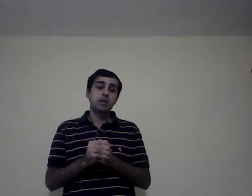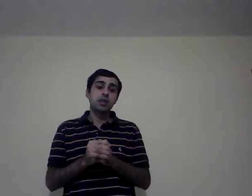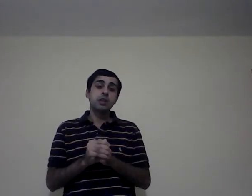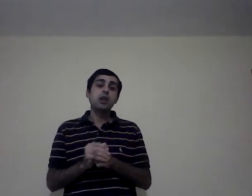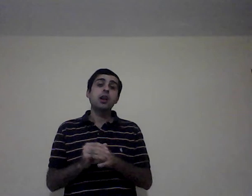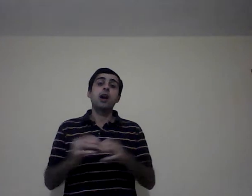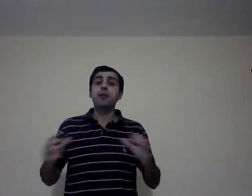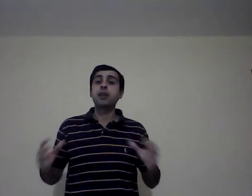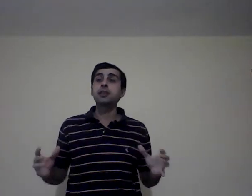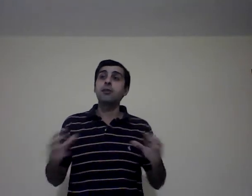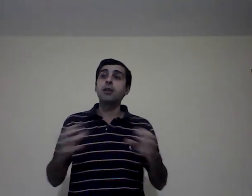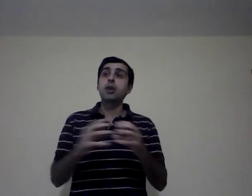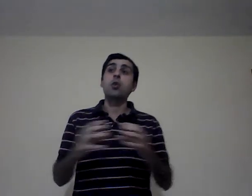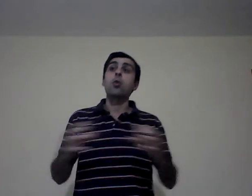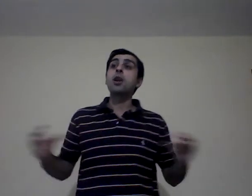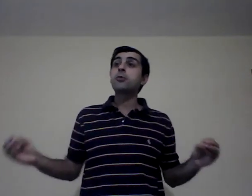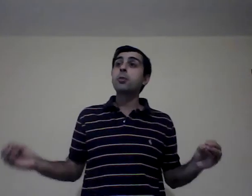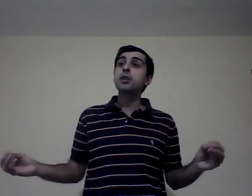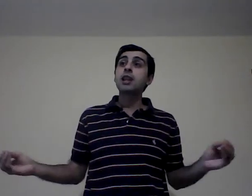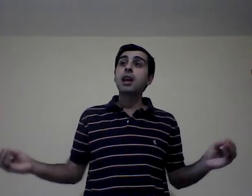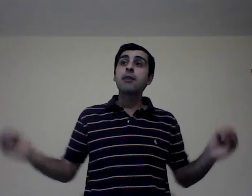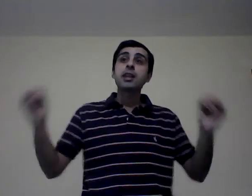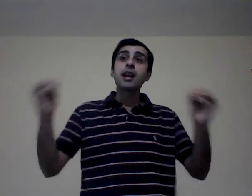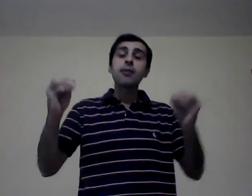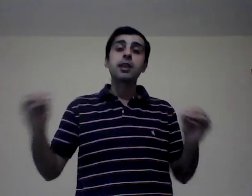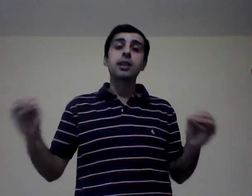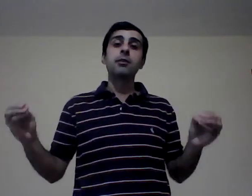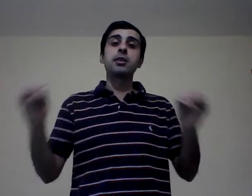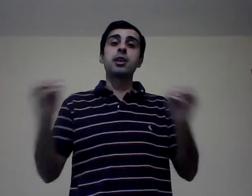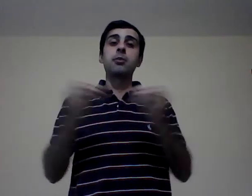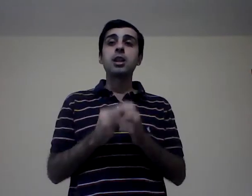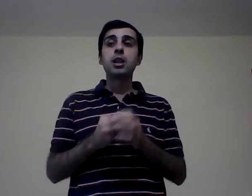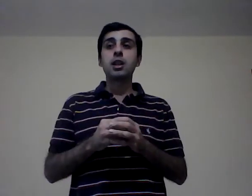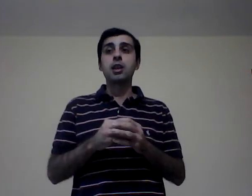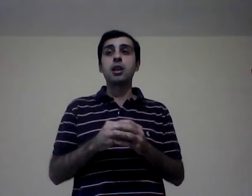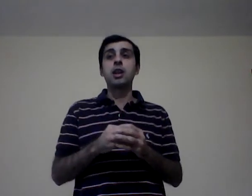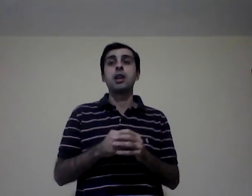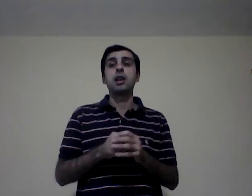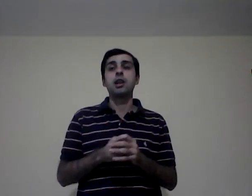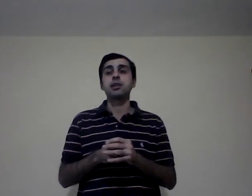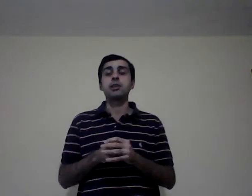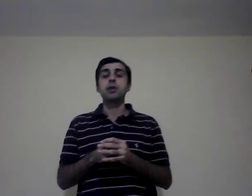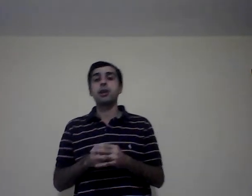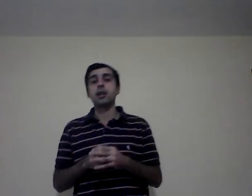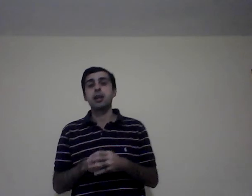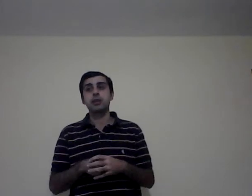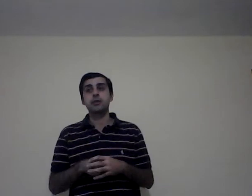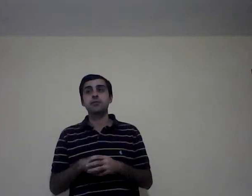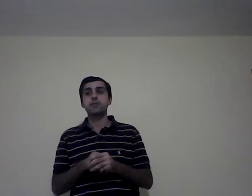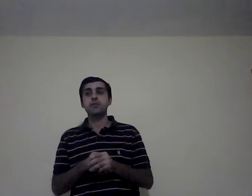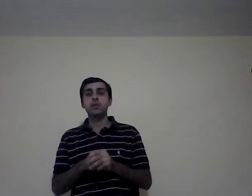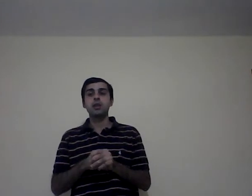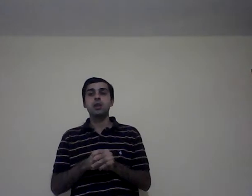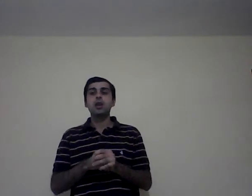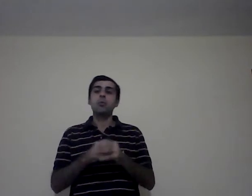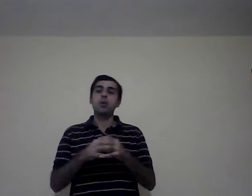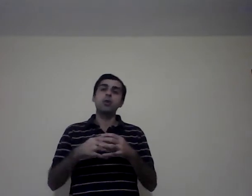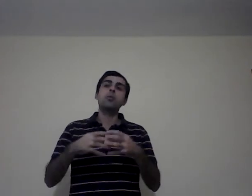¿sí? Afecta al Banco, cuáles pueden ser las variables que intervienen en la actividad bancaria, ¿sí? Bueno, un